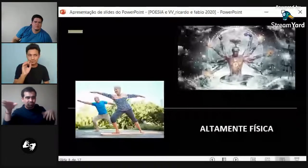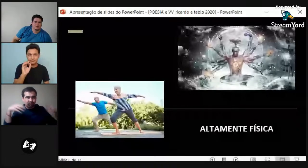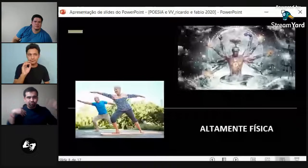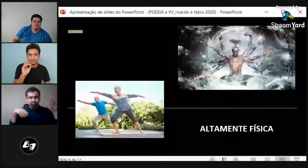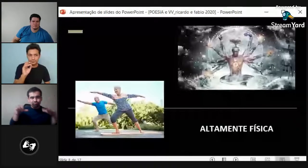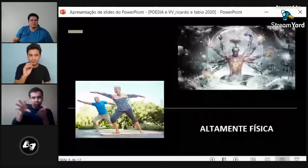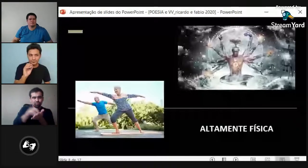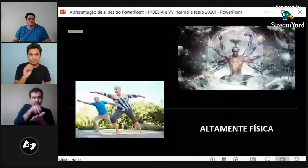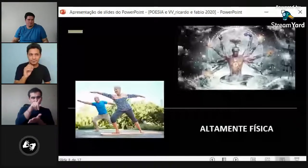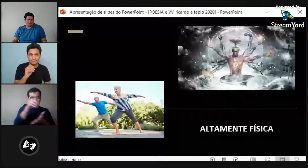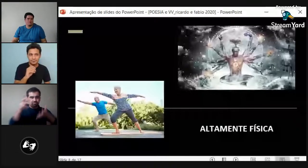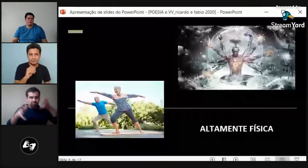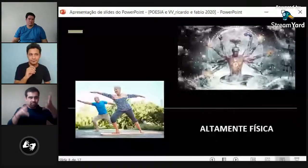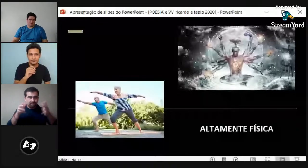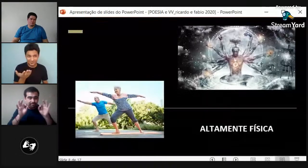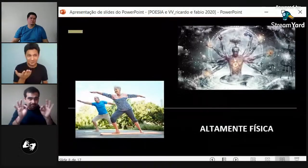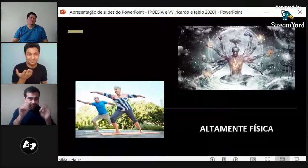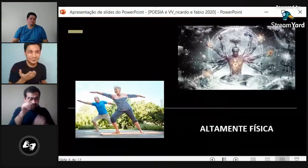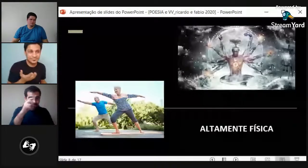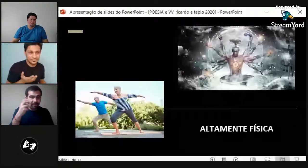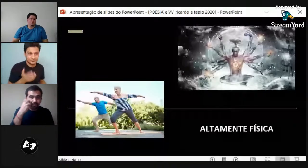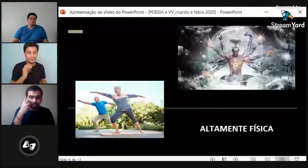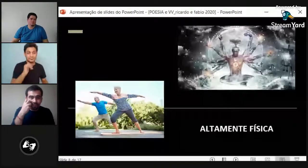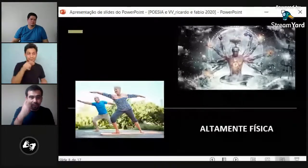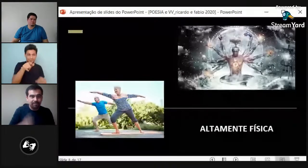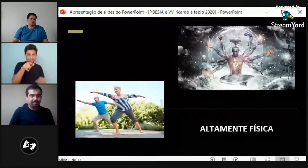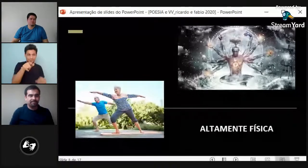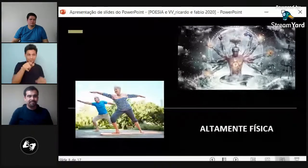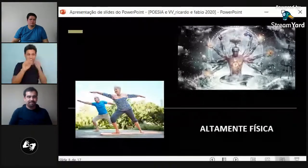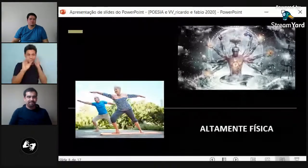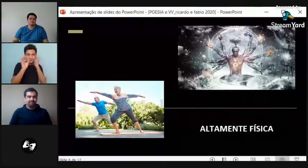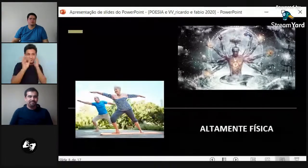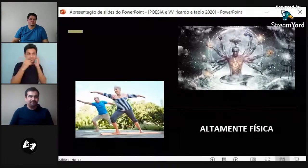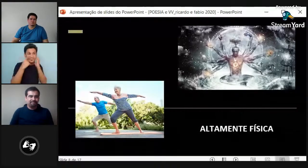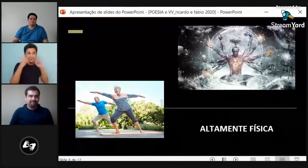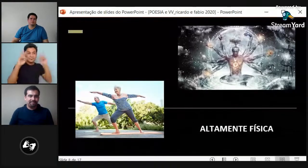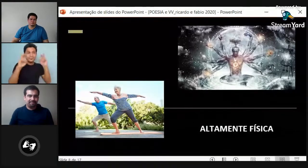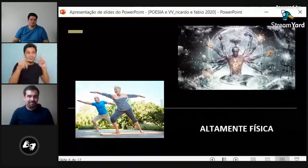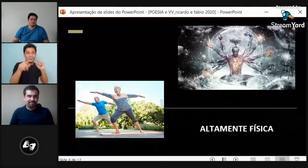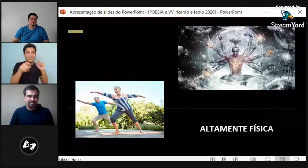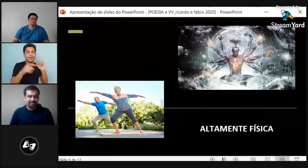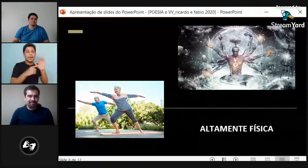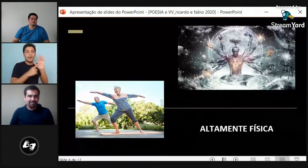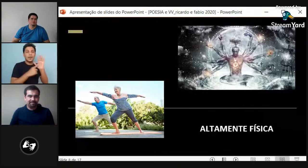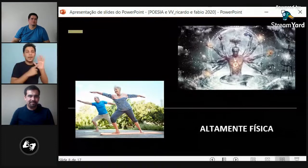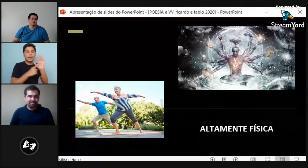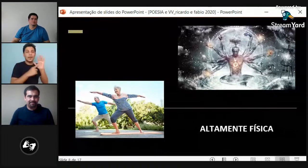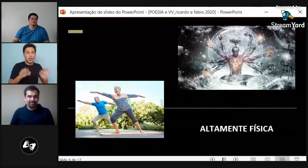O por ejemplo, acá, las dos personas que están haciendo ejercicio, se puede ocupar. Este cuadro, Ricardo, ¿lo puedes representar?